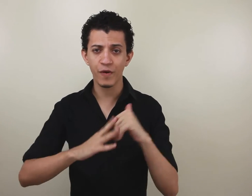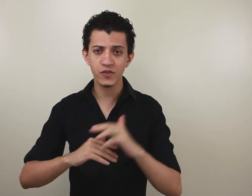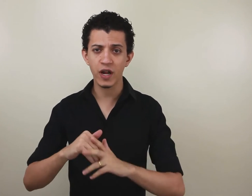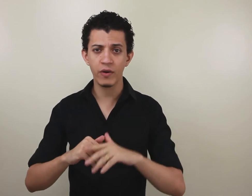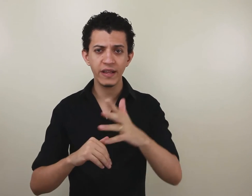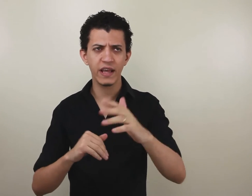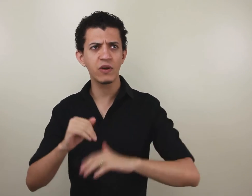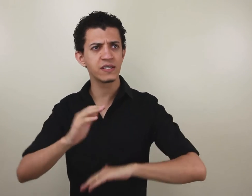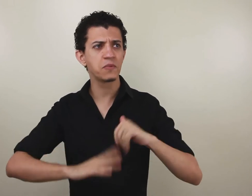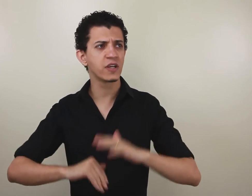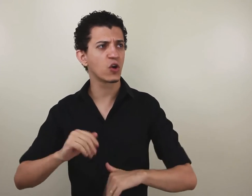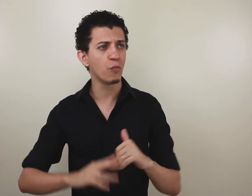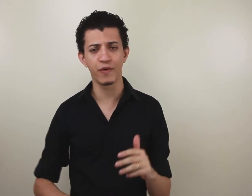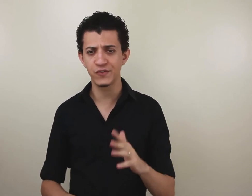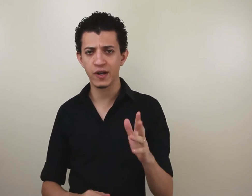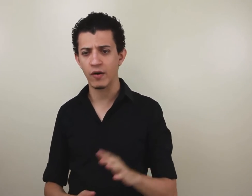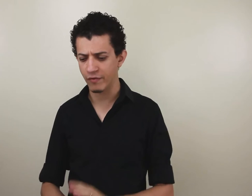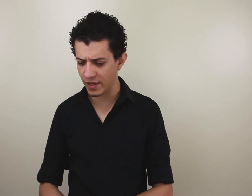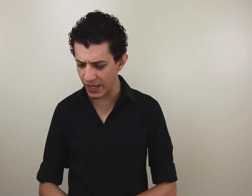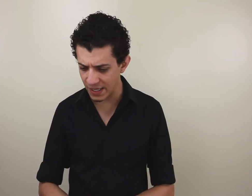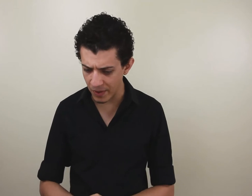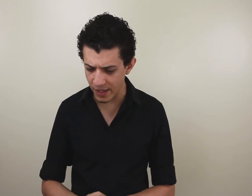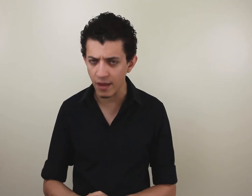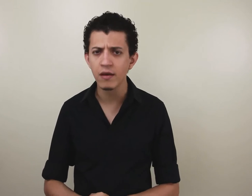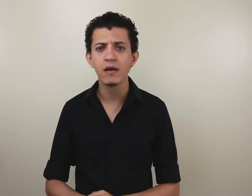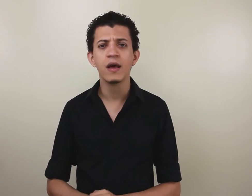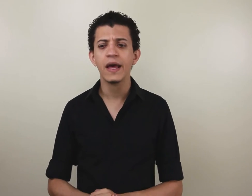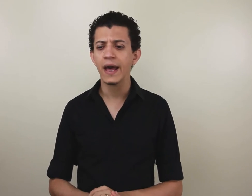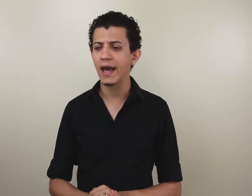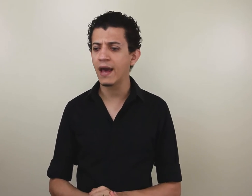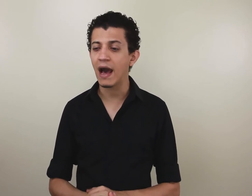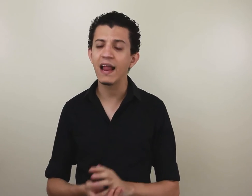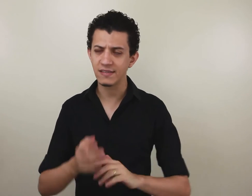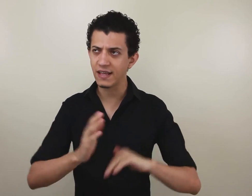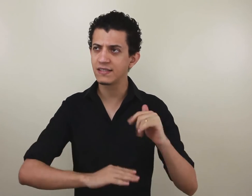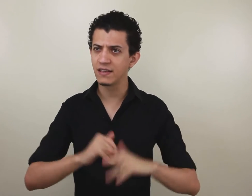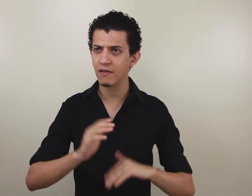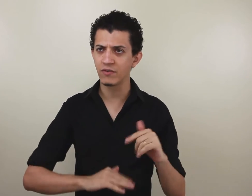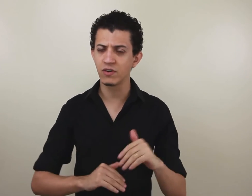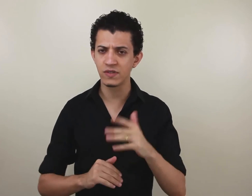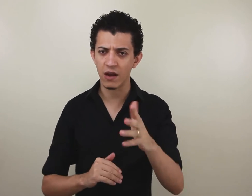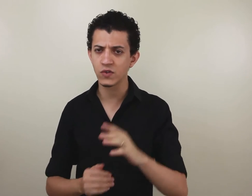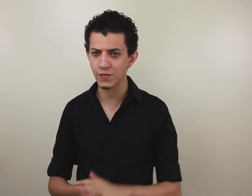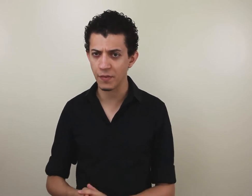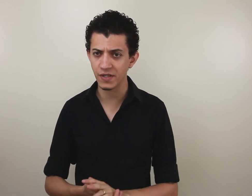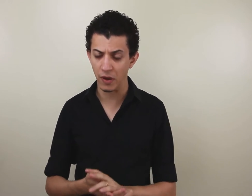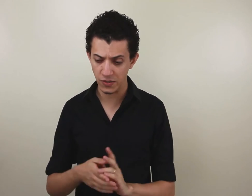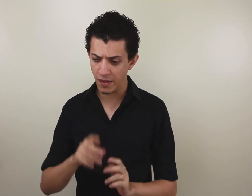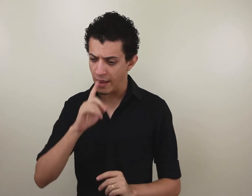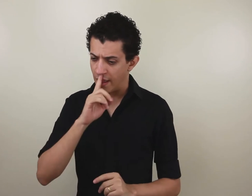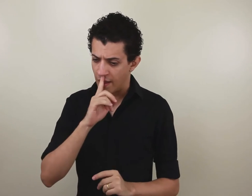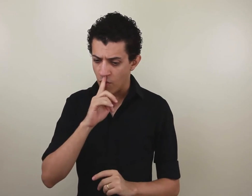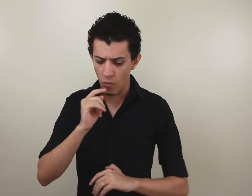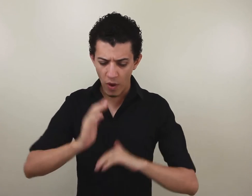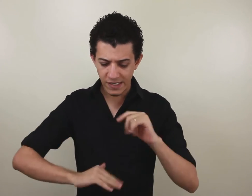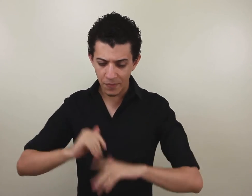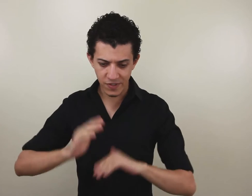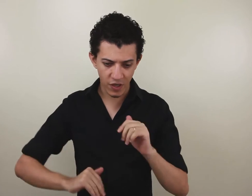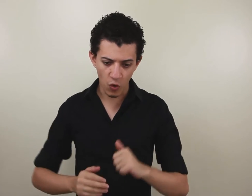profissional. Nem dei um exemplo disso aqui como profissional. Eu vou dar um exemplo aqui. Aliás, desse mesmo, você usar com suas próprias mãos. Um exemplo disso aqui como